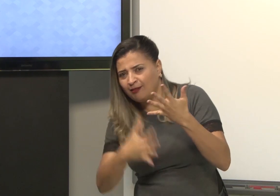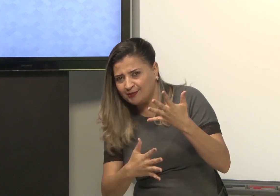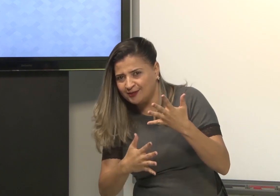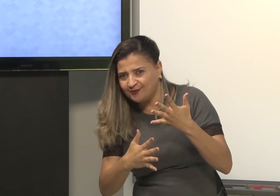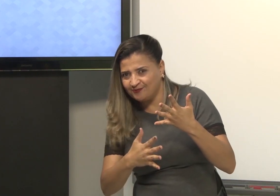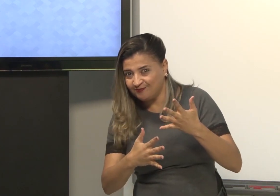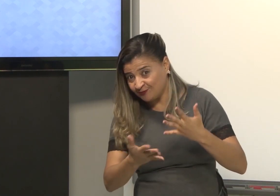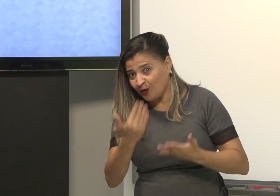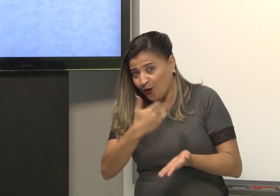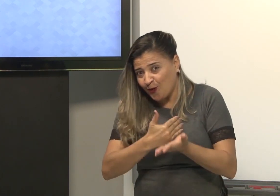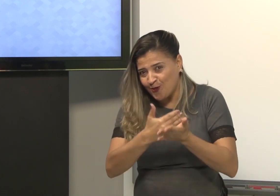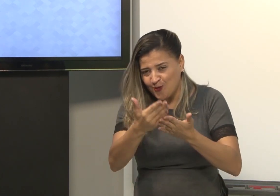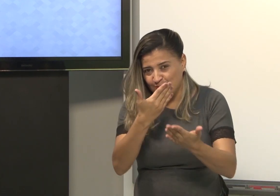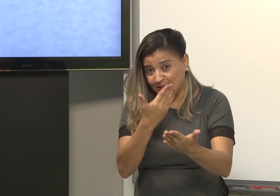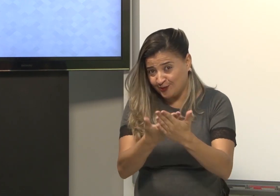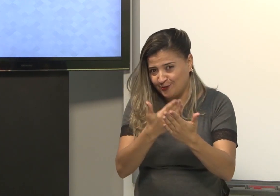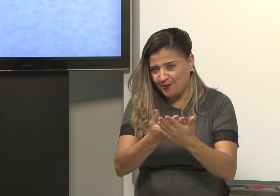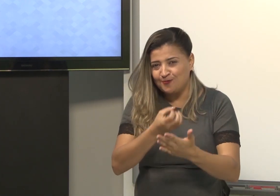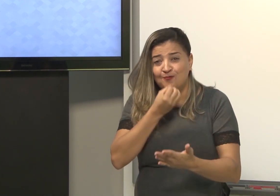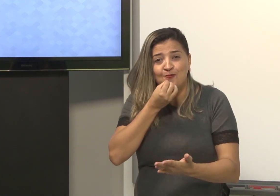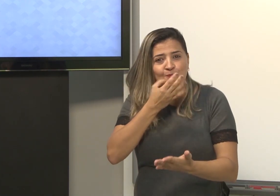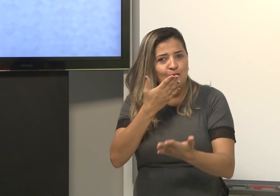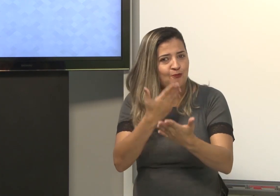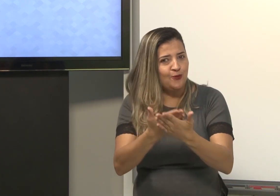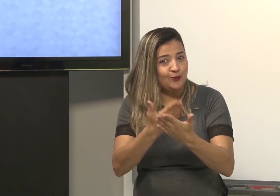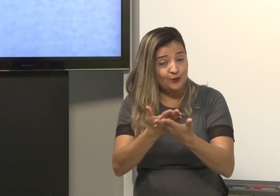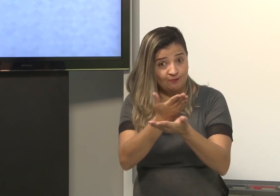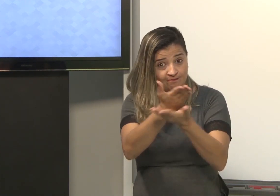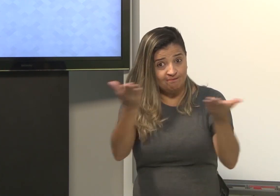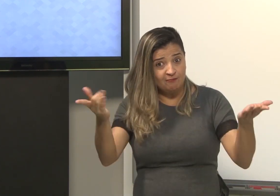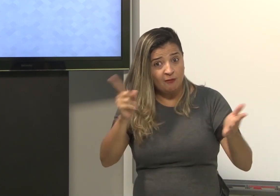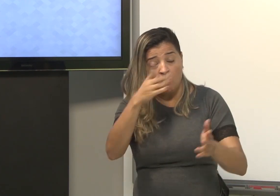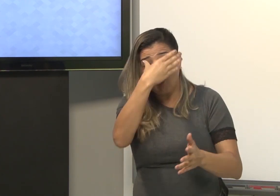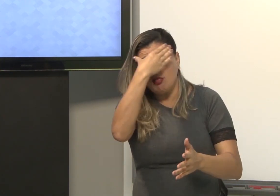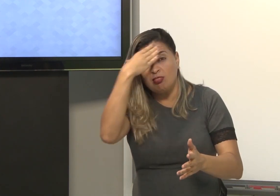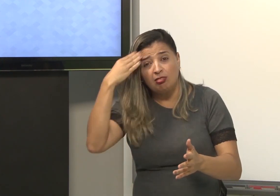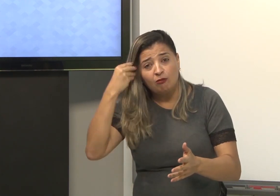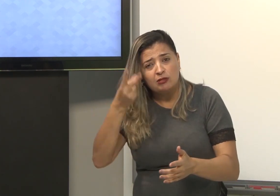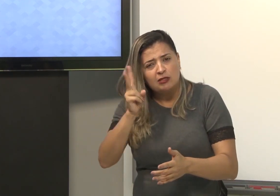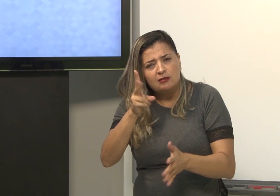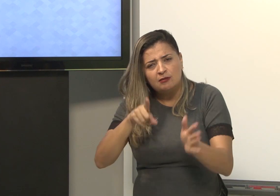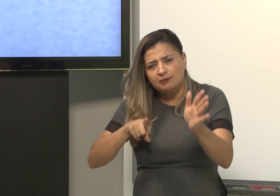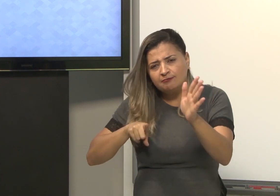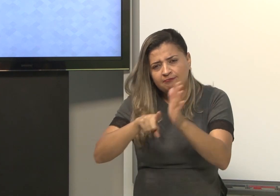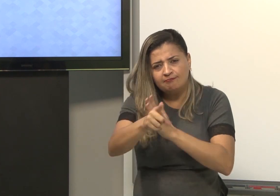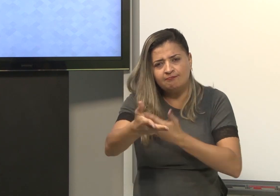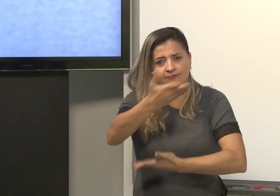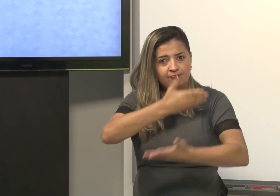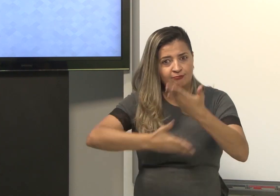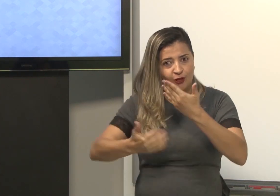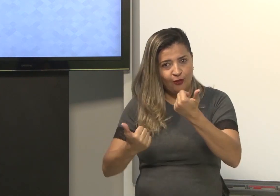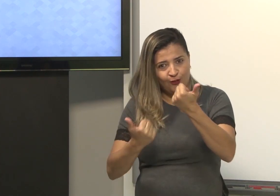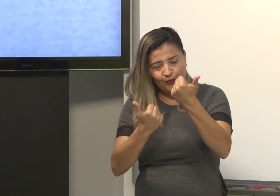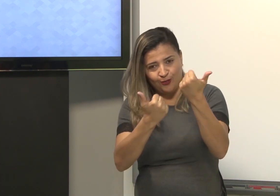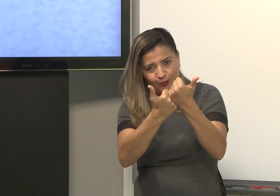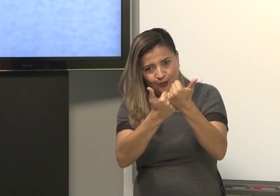iniciar nossa aula. Bom estudo para vocês. Não se esqueçam de sempre estar perguntando, interagindo com o tutor